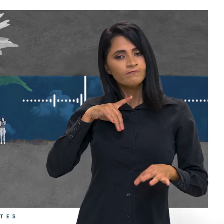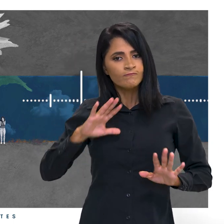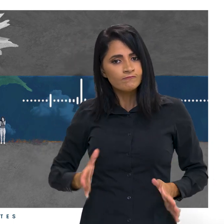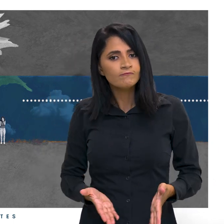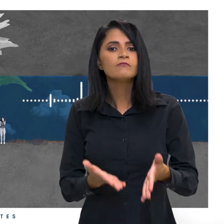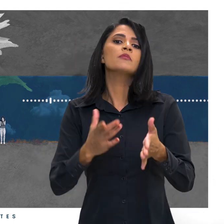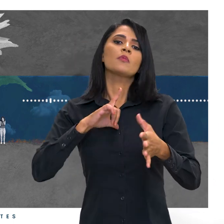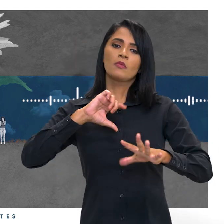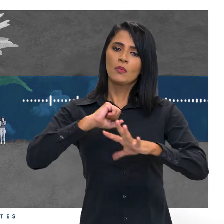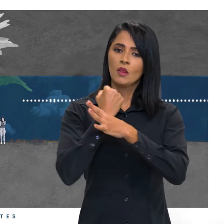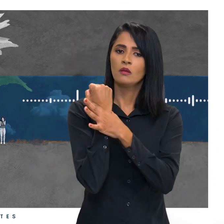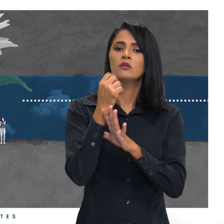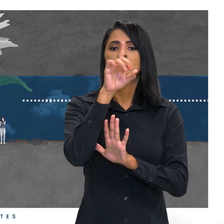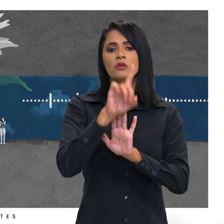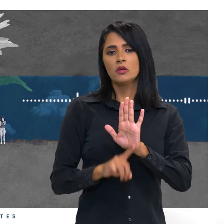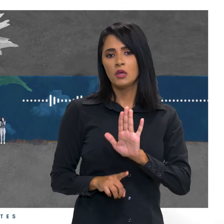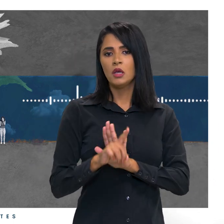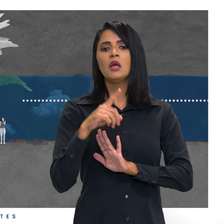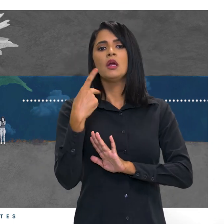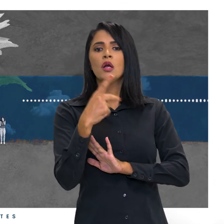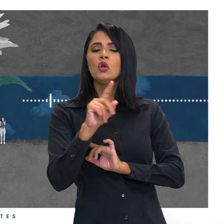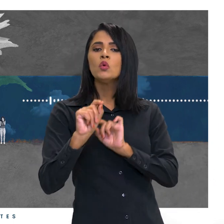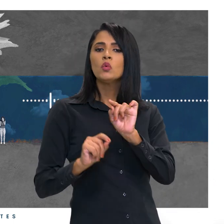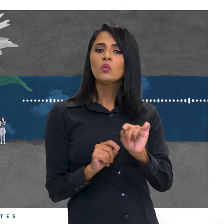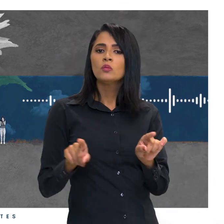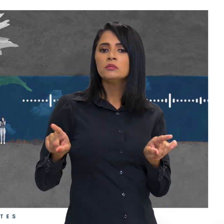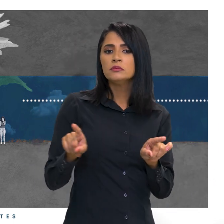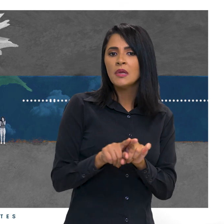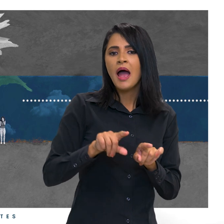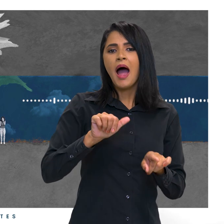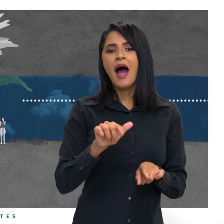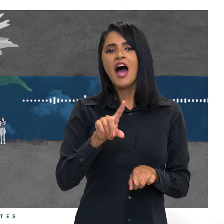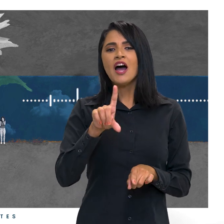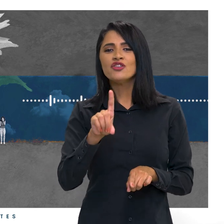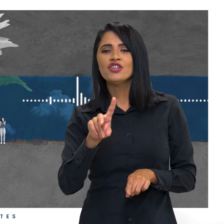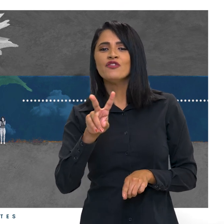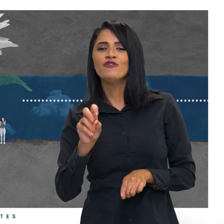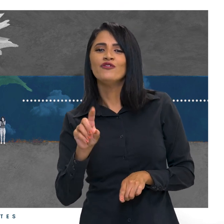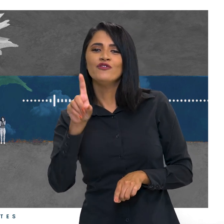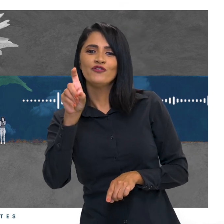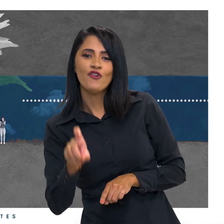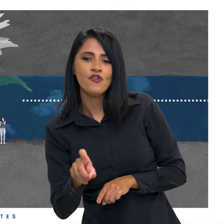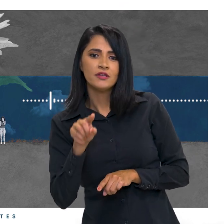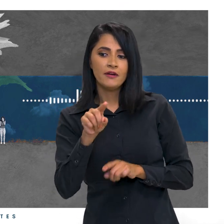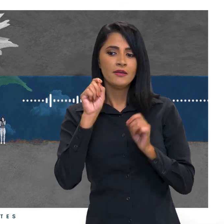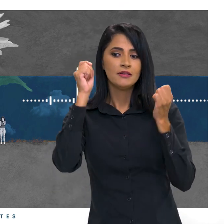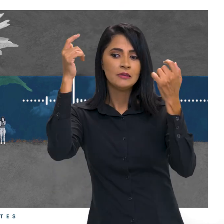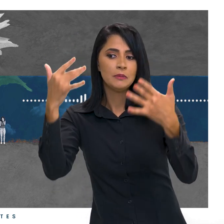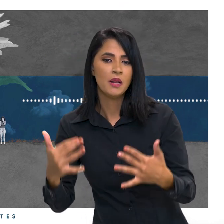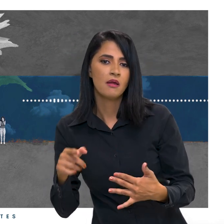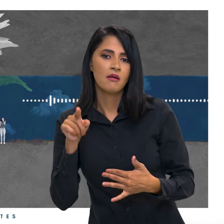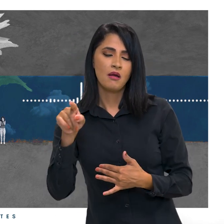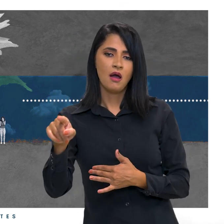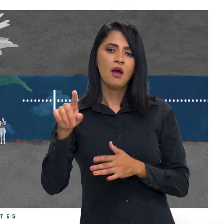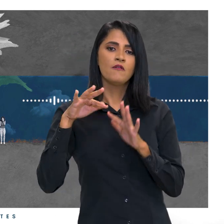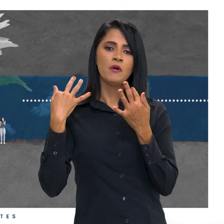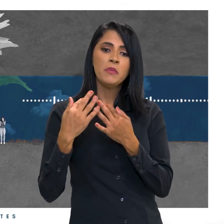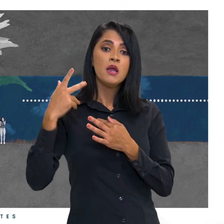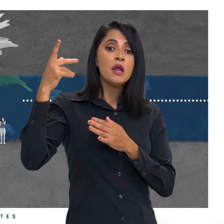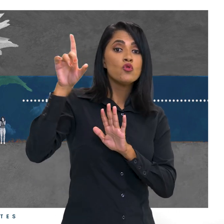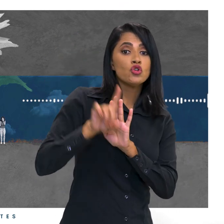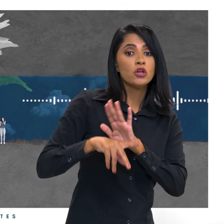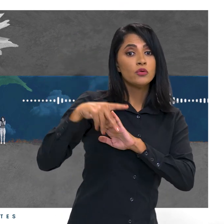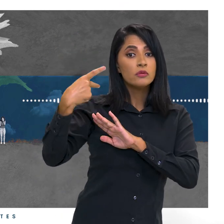garantia de direitos, então aquela questão do advoca-se para empoderar, explicar às famílias como adquirir seus direitos, e daí